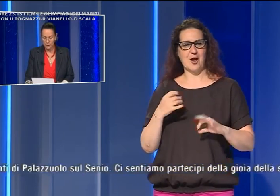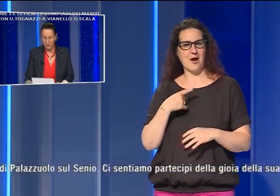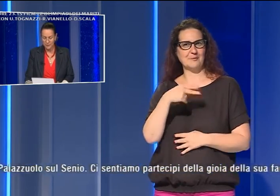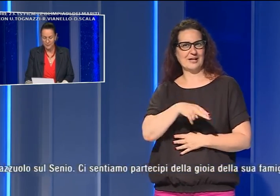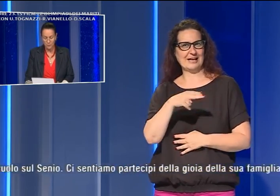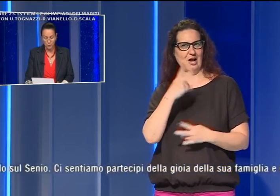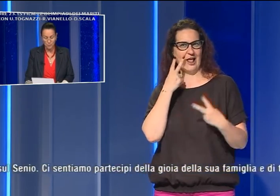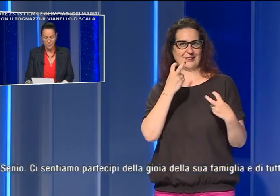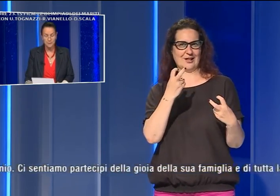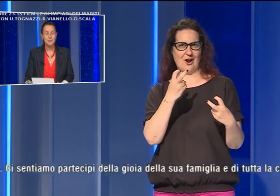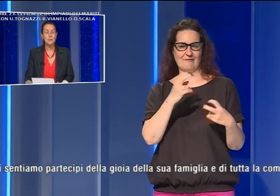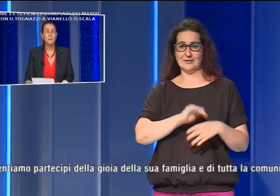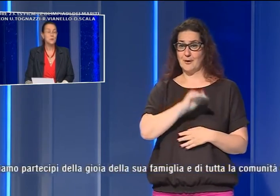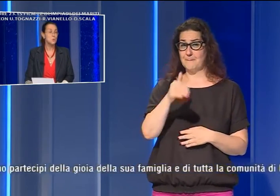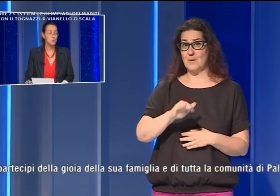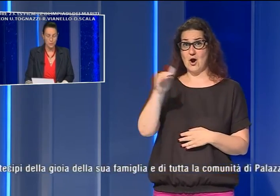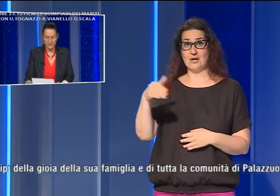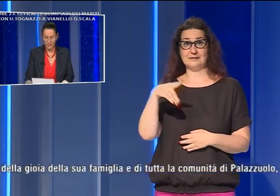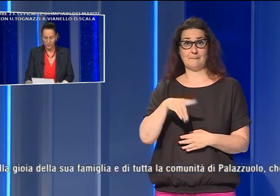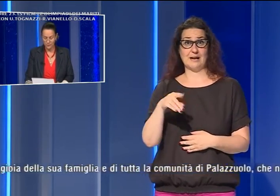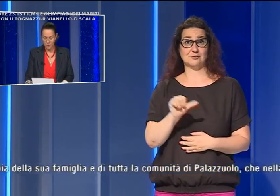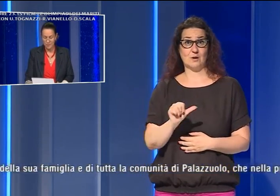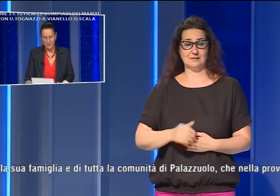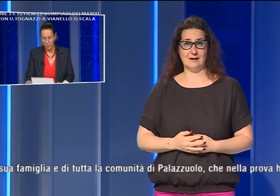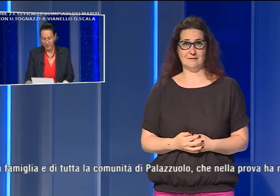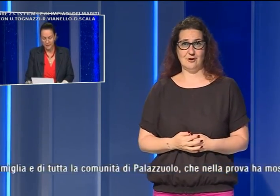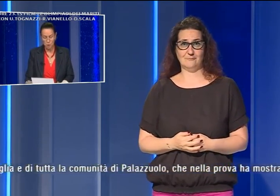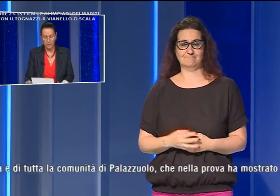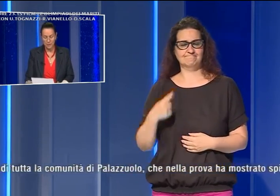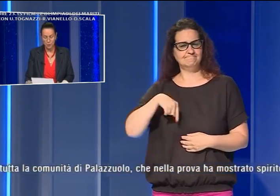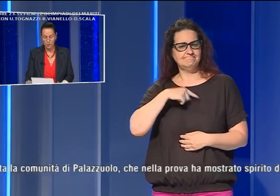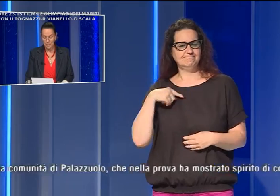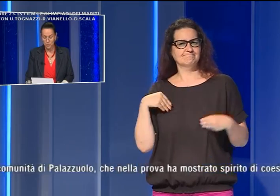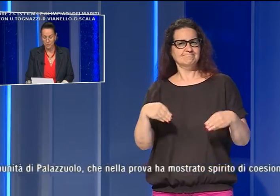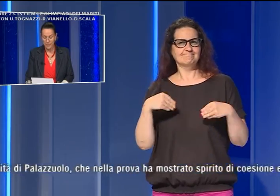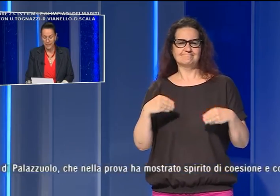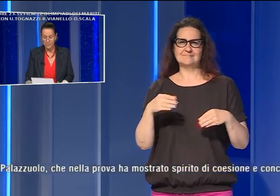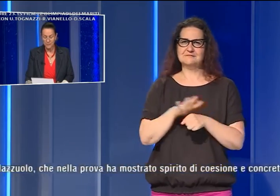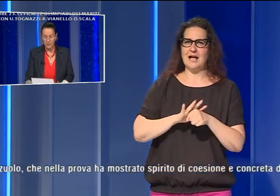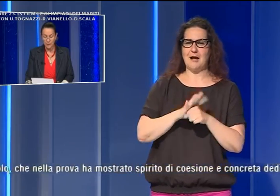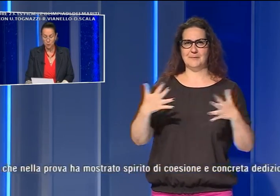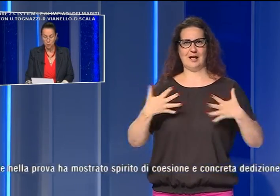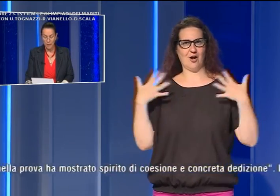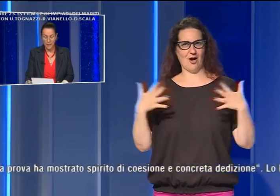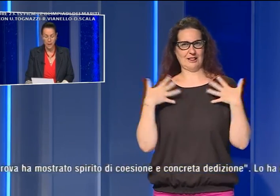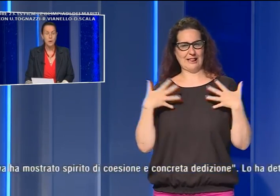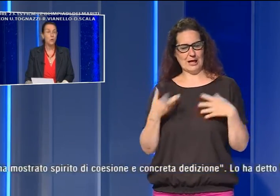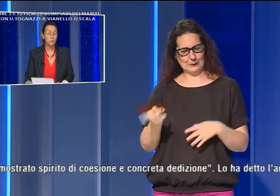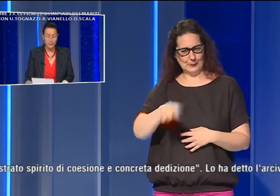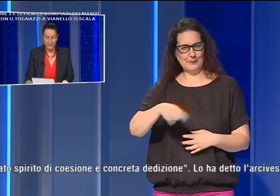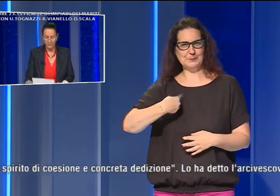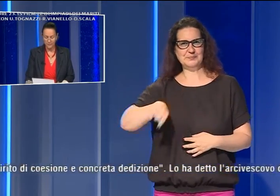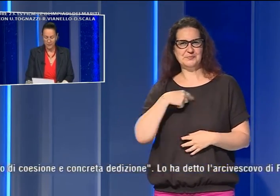piccolo Nicola tra i monti di Palazzuolo sul Segno. Ci sentiamo partecipi della gioia della sua famiglia e di tutta la